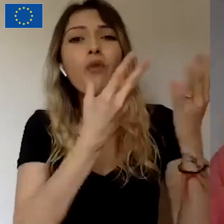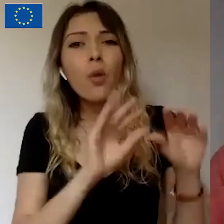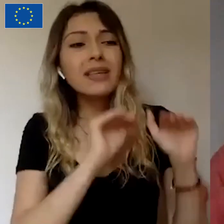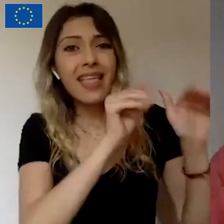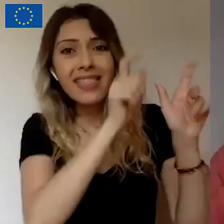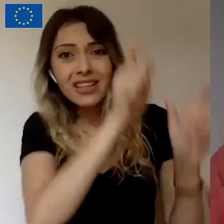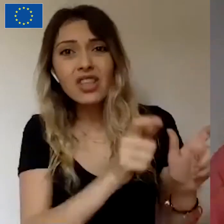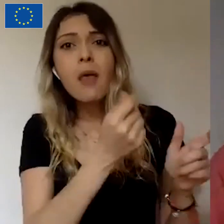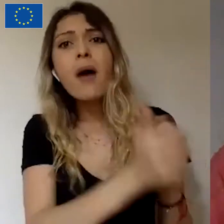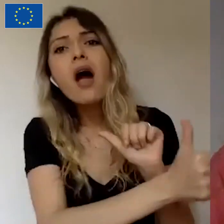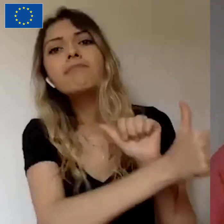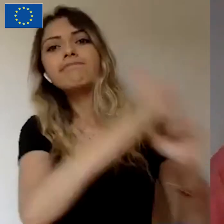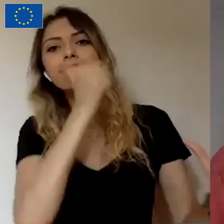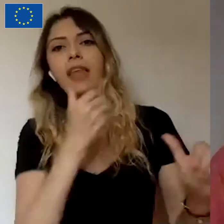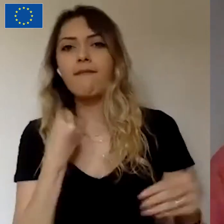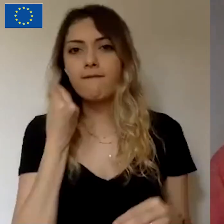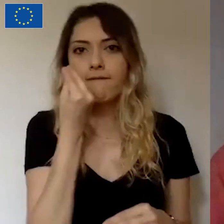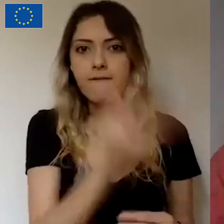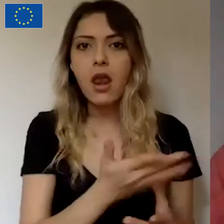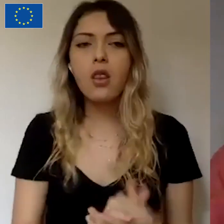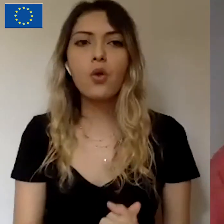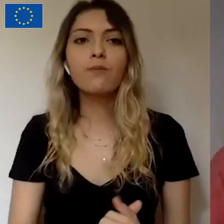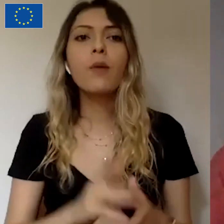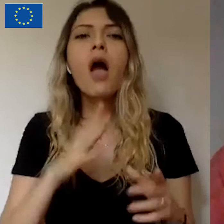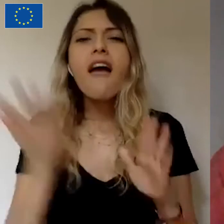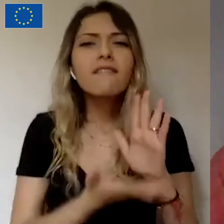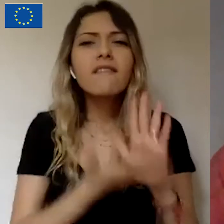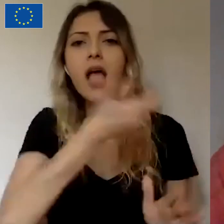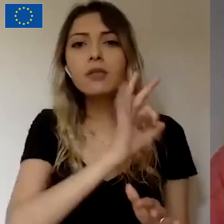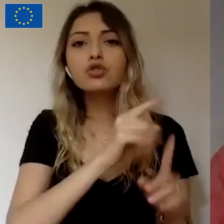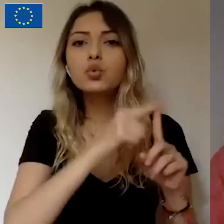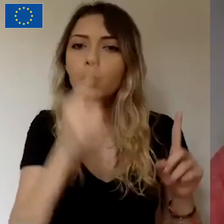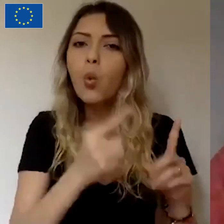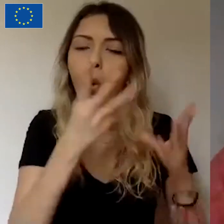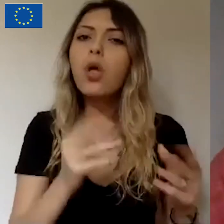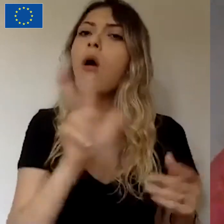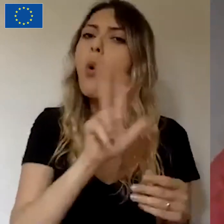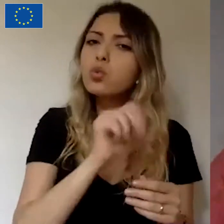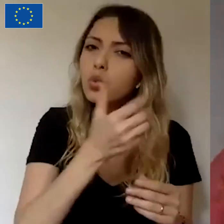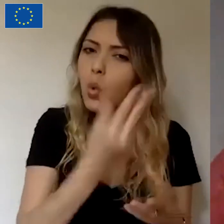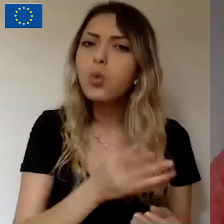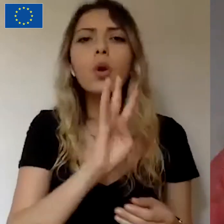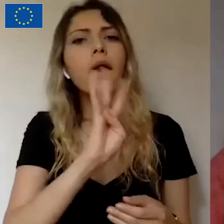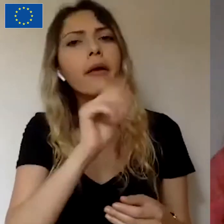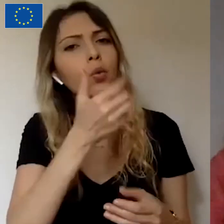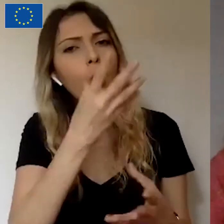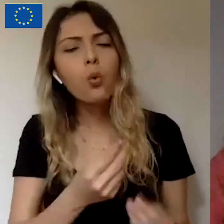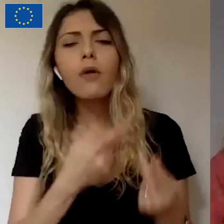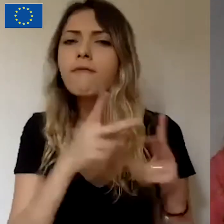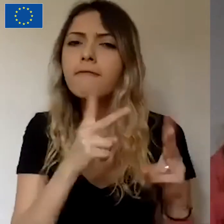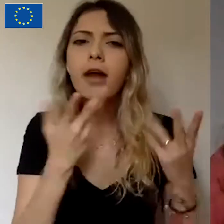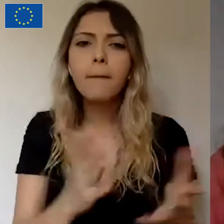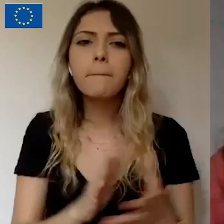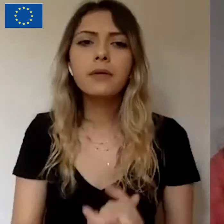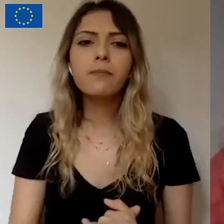ediliyor belirlenen süre içerisinde. Bu maksimum 60 gün ama siz 30 günlük, 40 günlük, 50 günlük sürelerde belirleyebiliyorsunuz. Çok özür dilerim. Bu